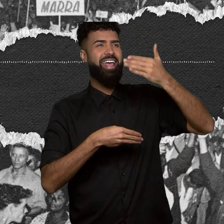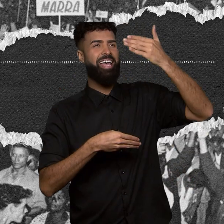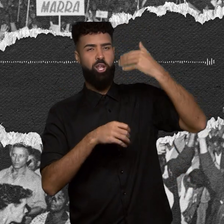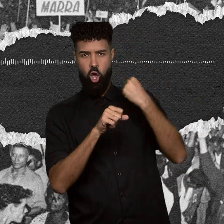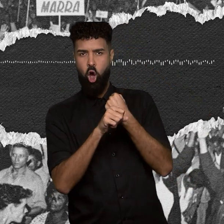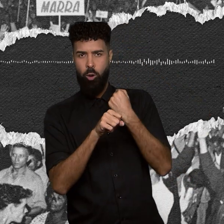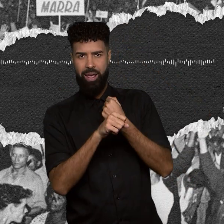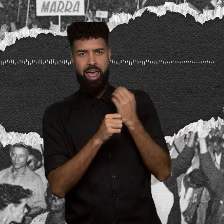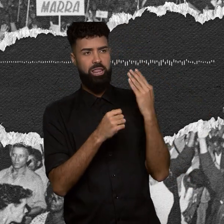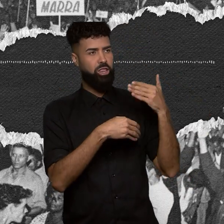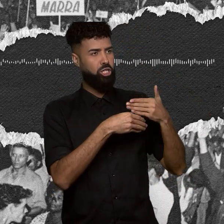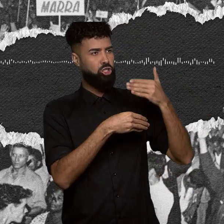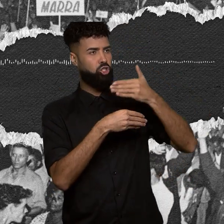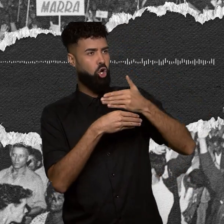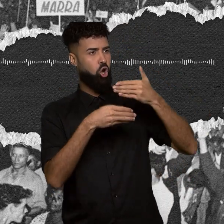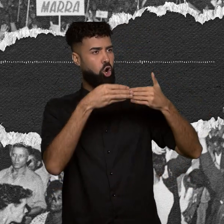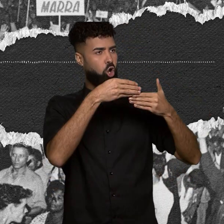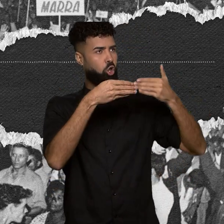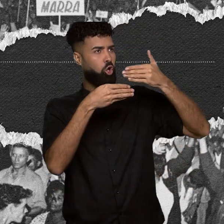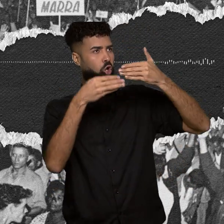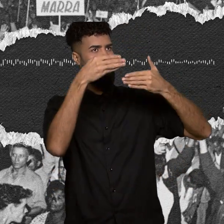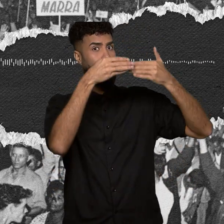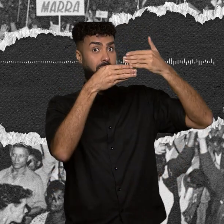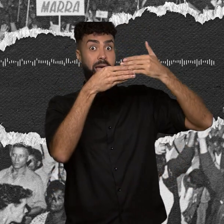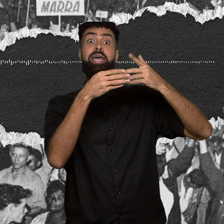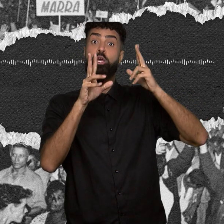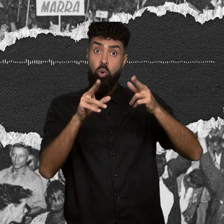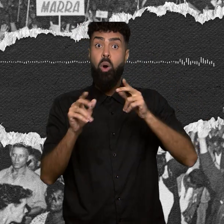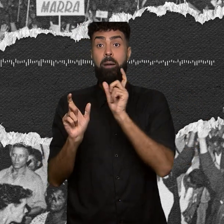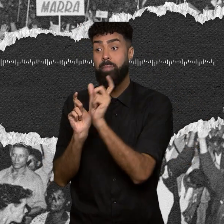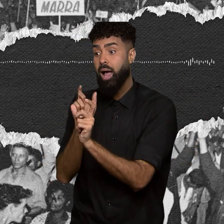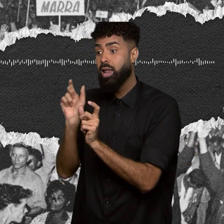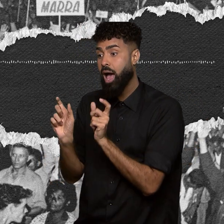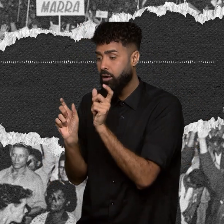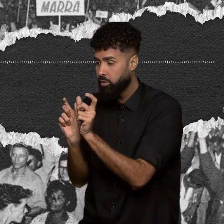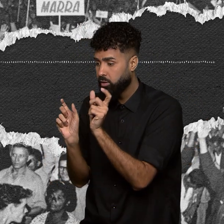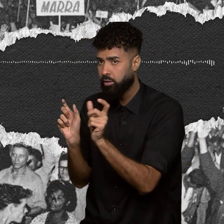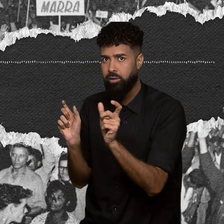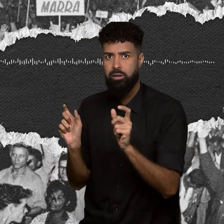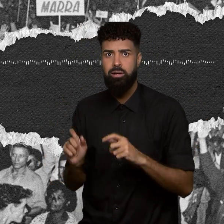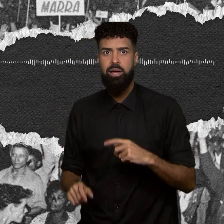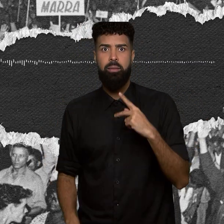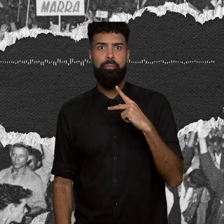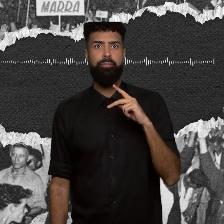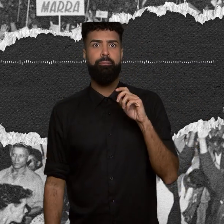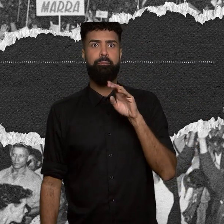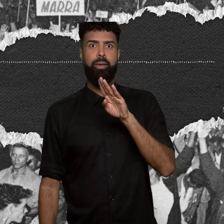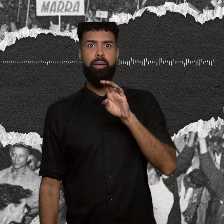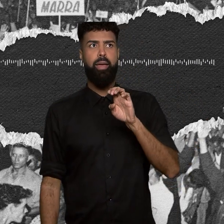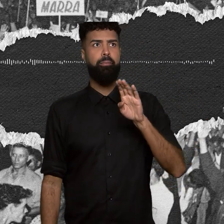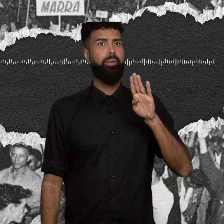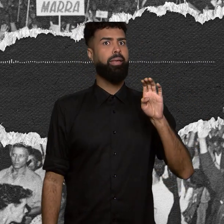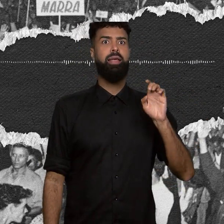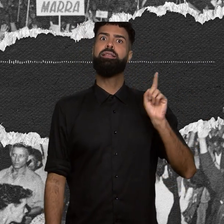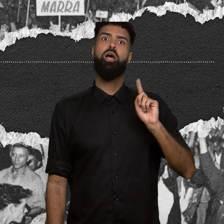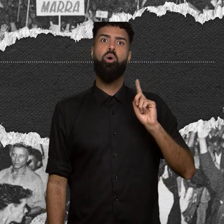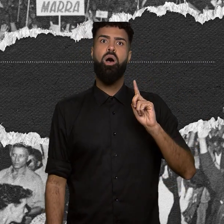do outro, assim também se escrevem as palavras. Ninguém soletra BEBE. É só juntar os tijolos. Belota.